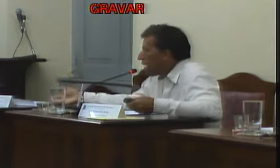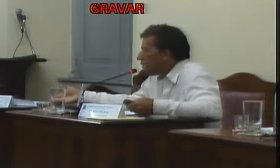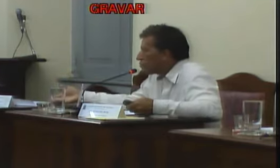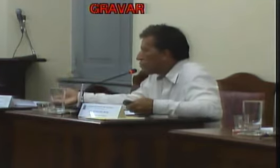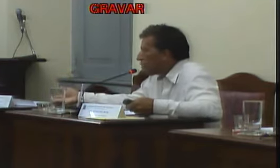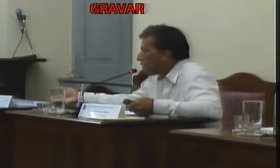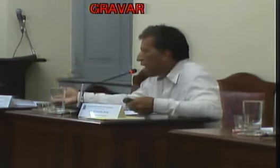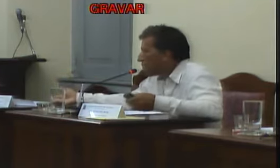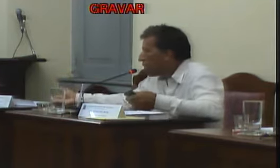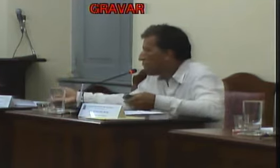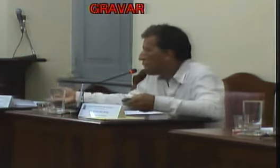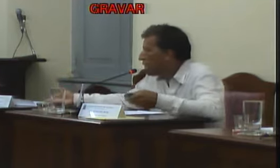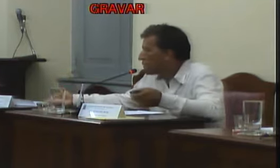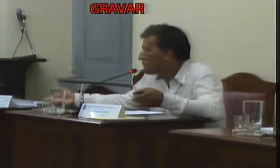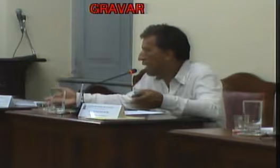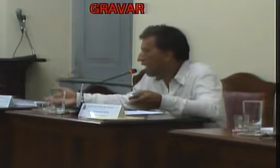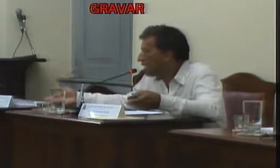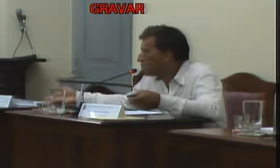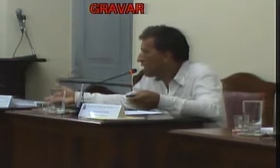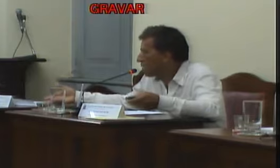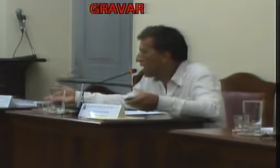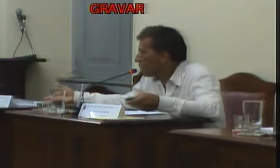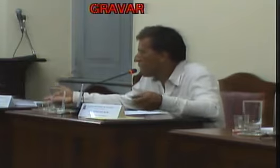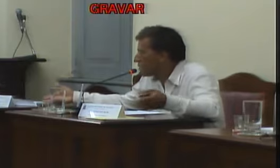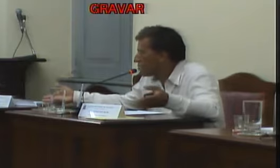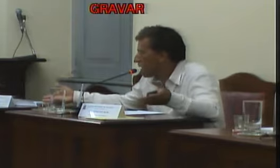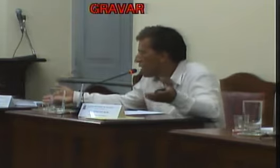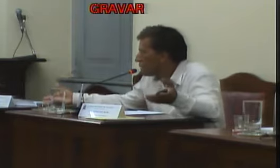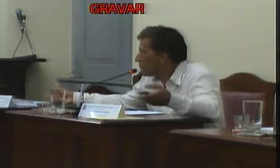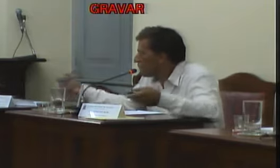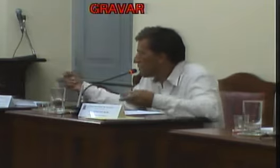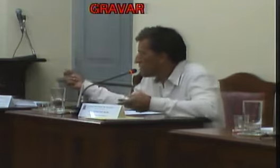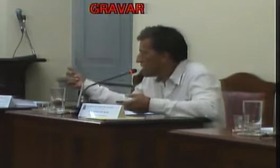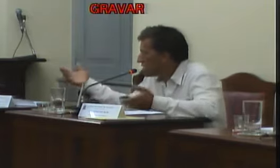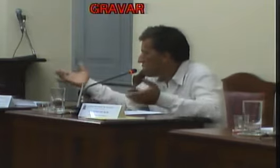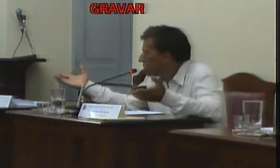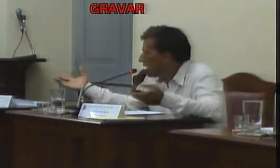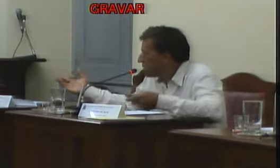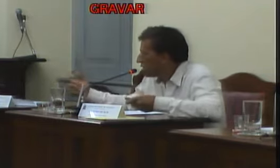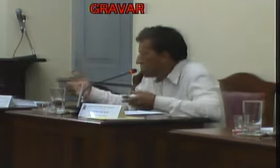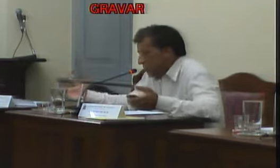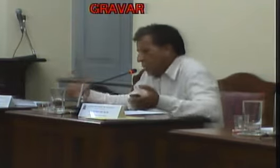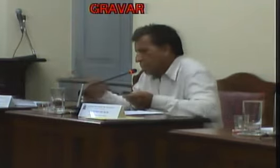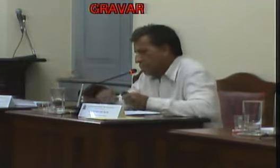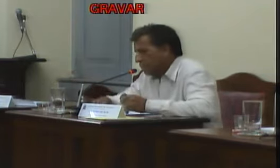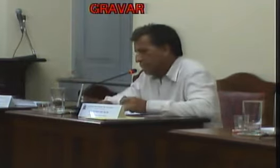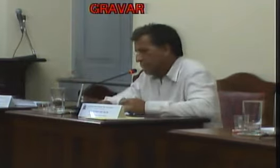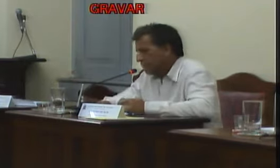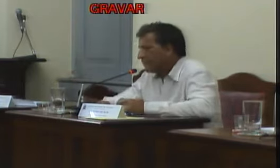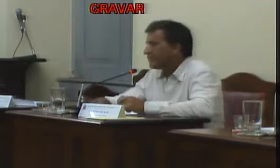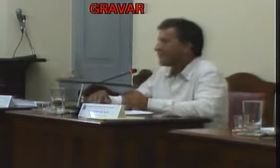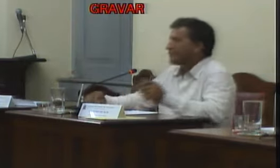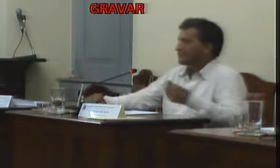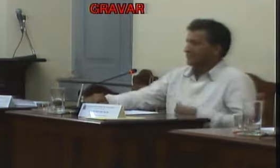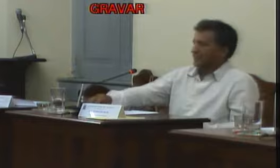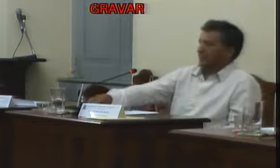ainda agora, os funcionários pagaram por falta, pararam de trabalhar por falta de receber o pagamento, não sei qual o motivo.